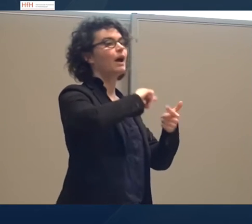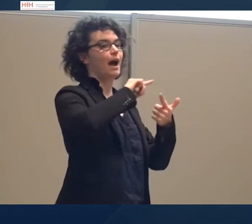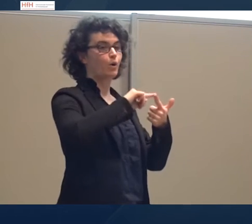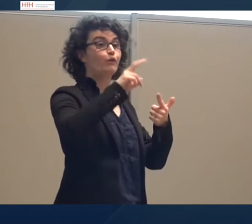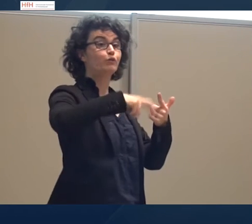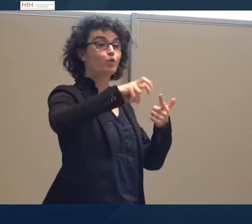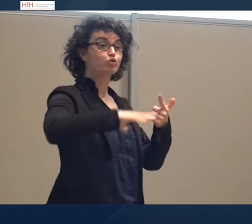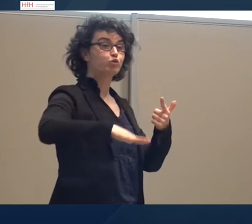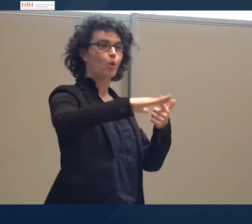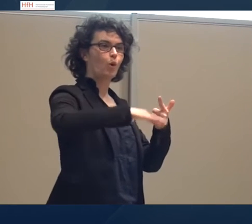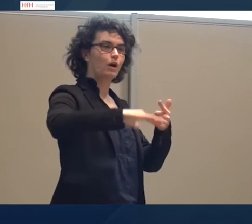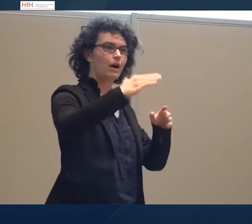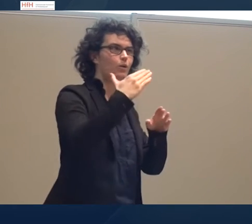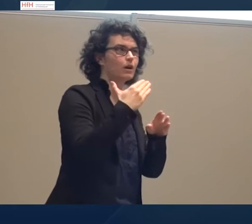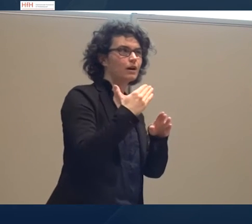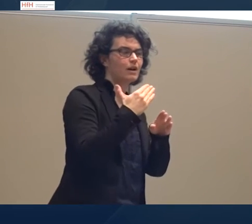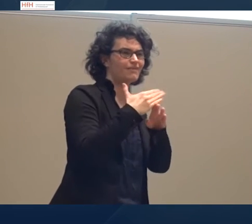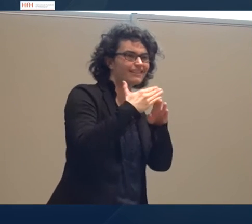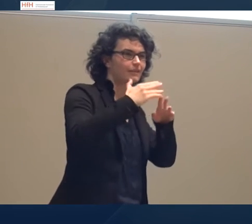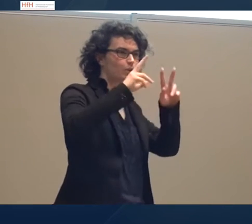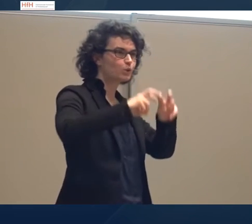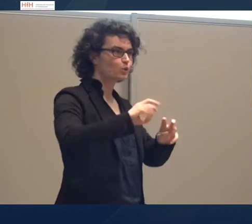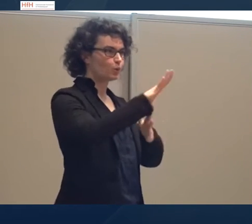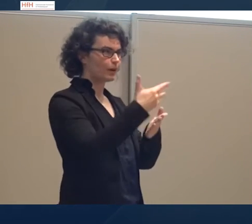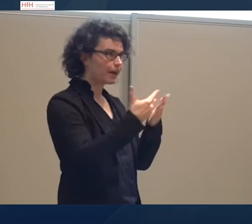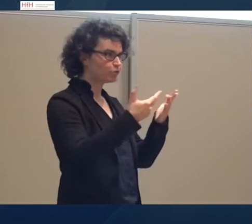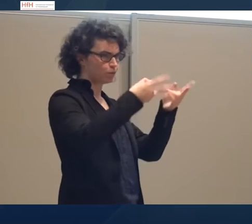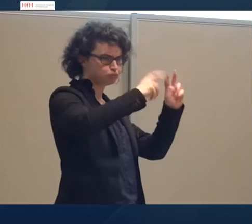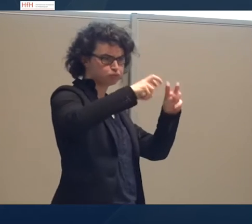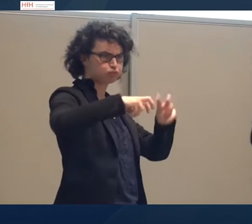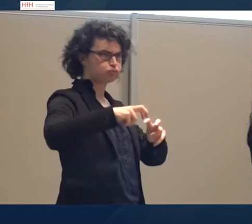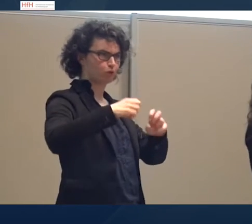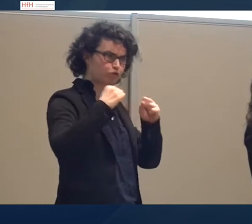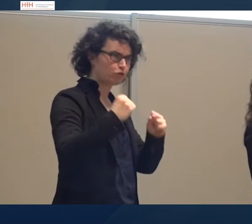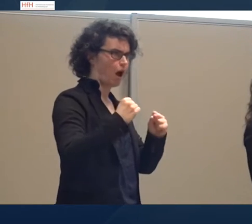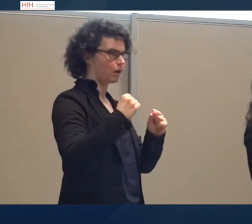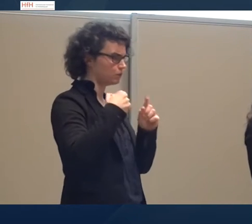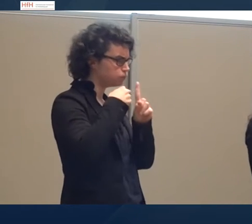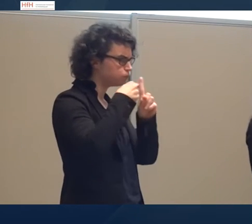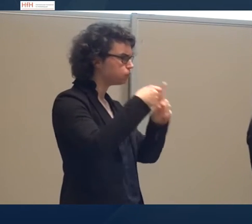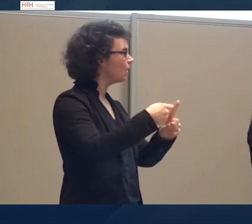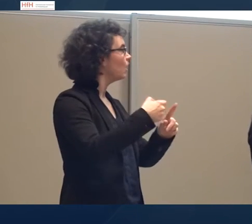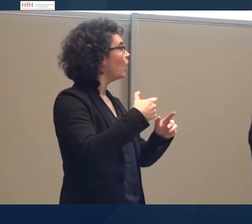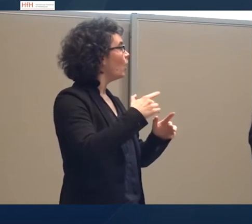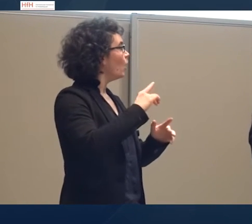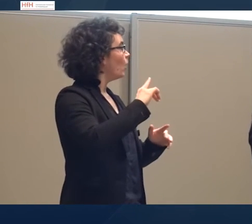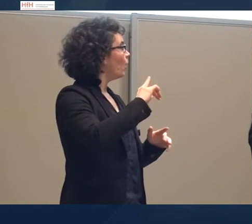weitere Untersuchung von Gebärdensprachen. Sie fördert in anderen Projekten